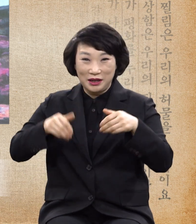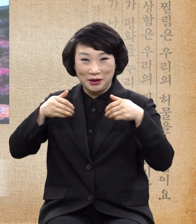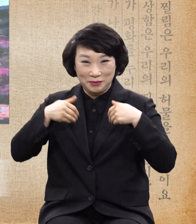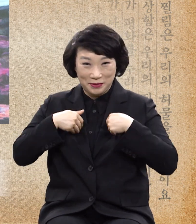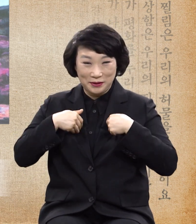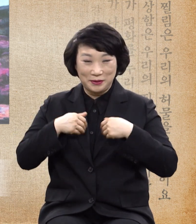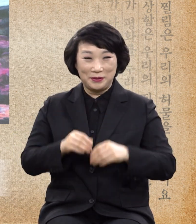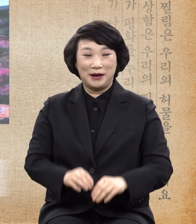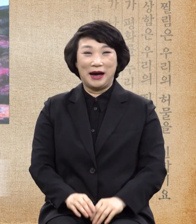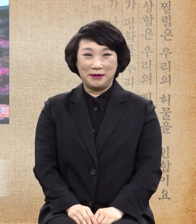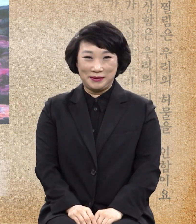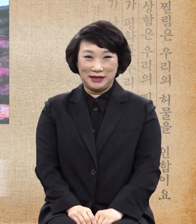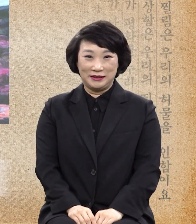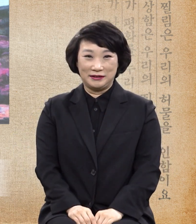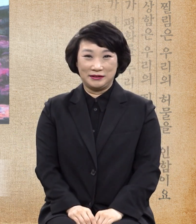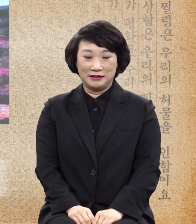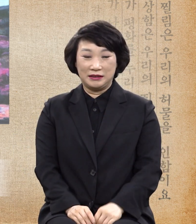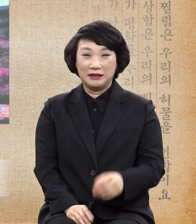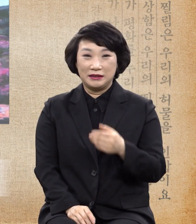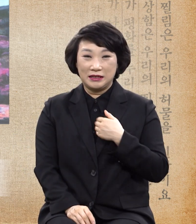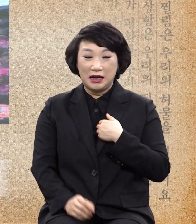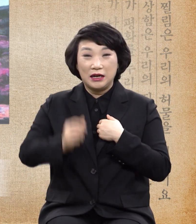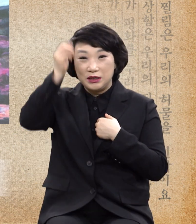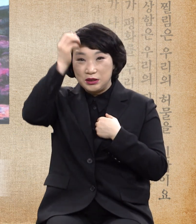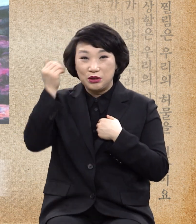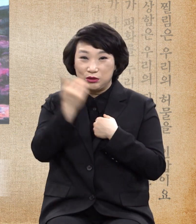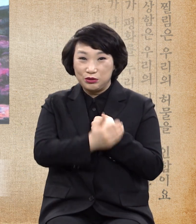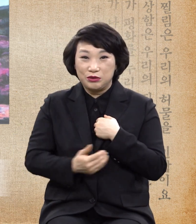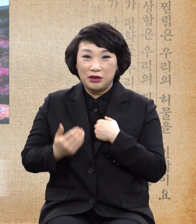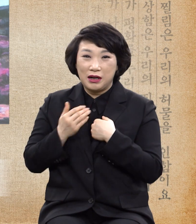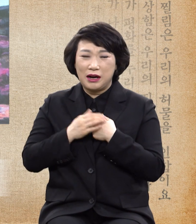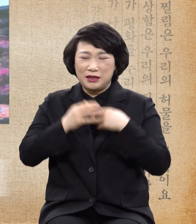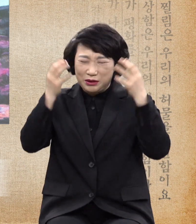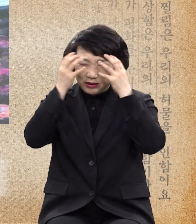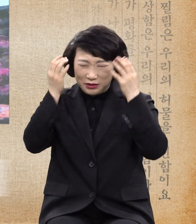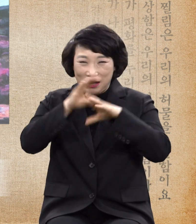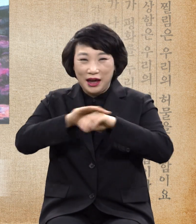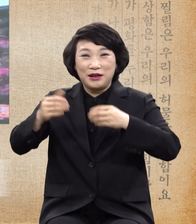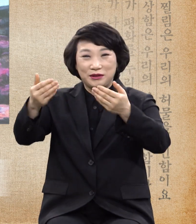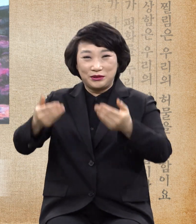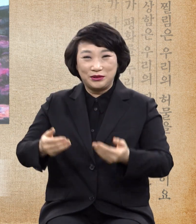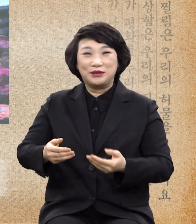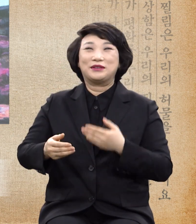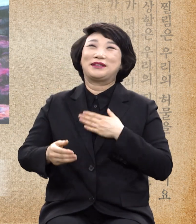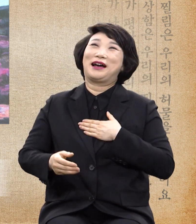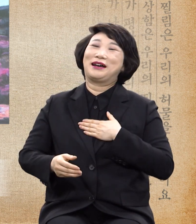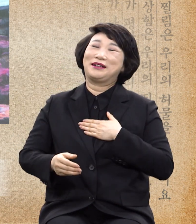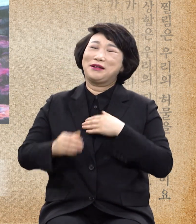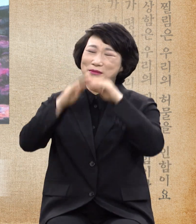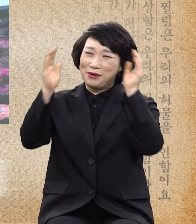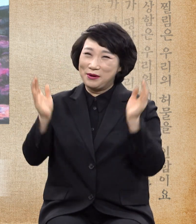분이오 나의 영역 간에 고통을 해결하시는 만병의